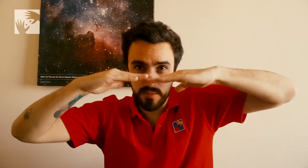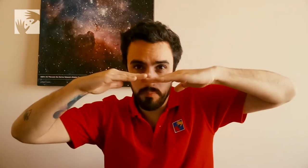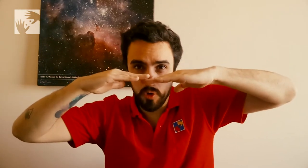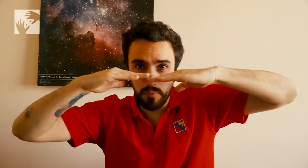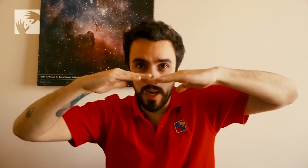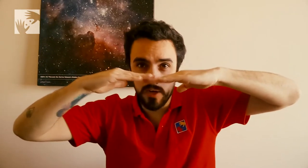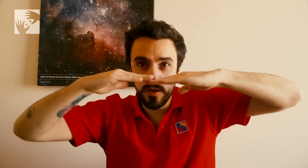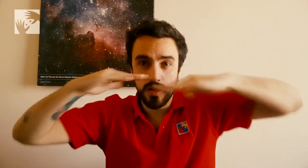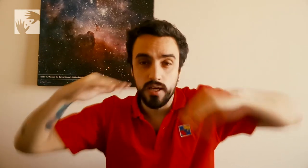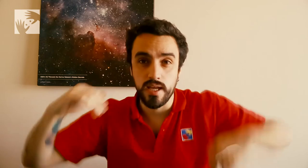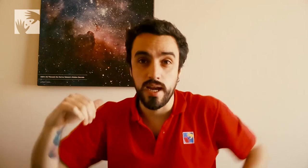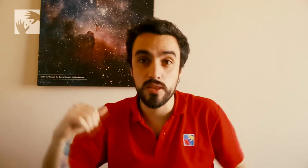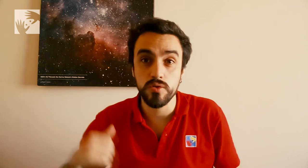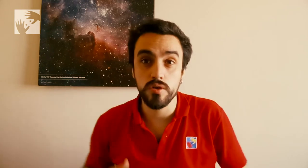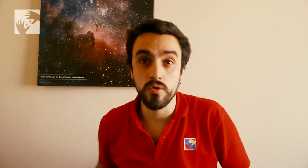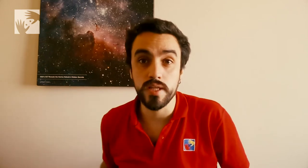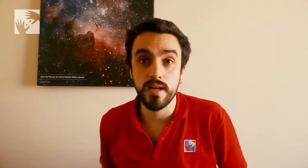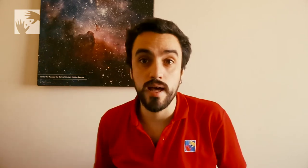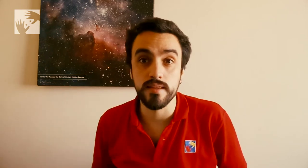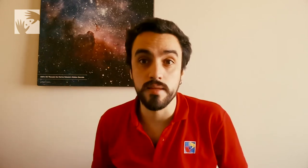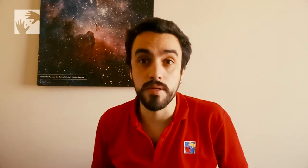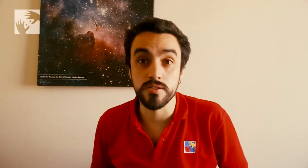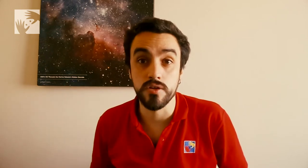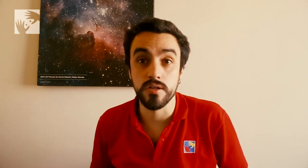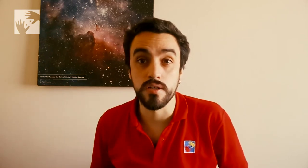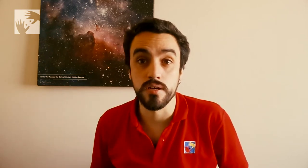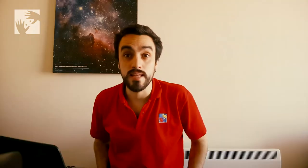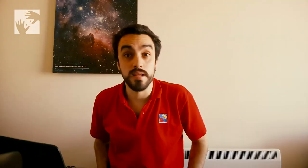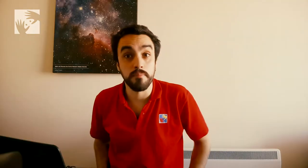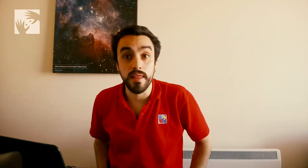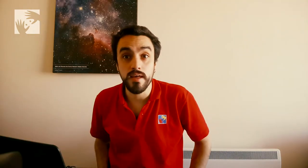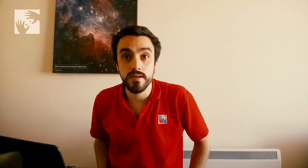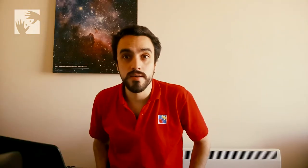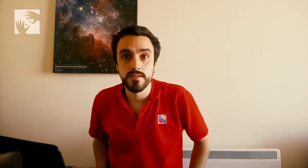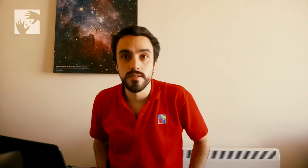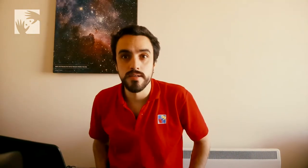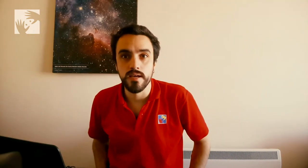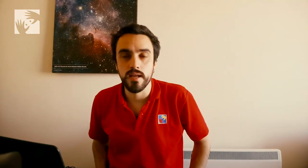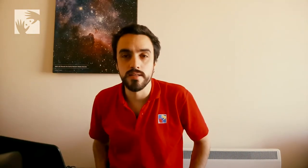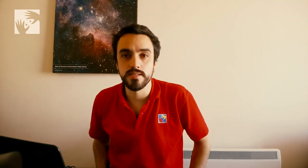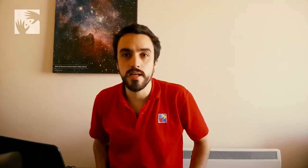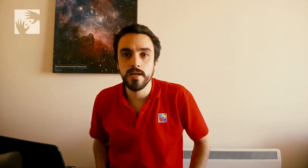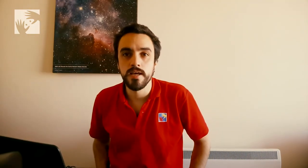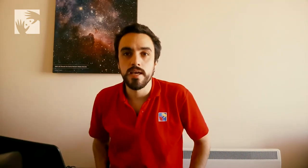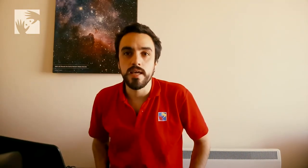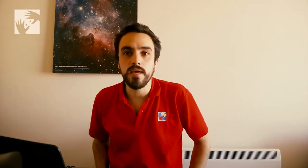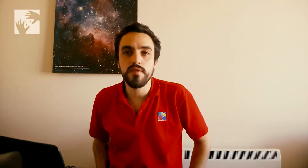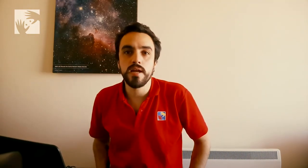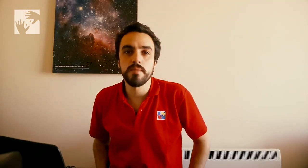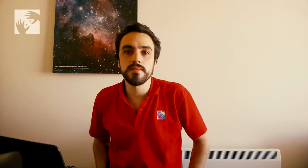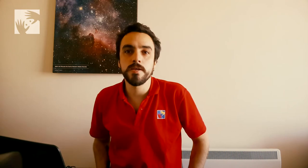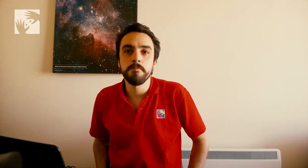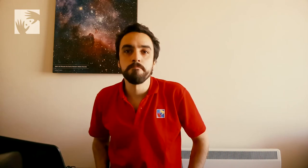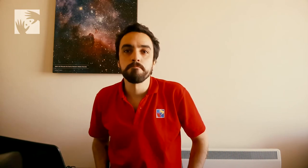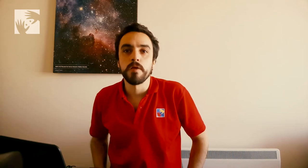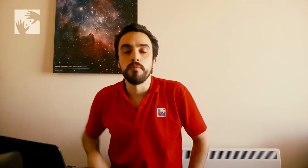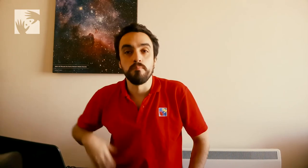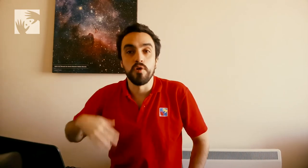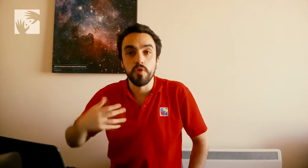un poco plano, generando nuestra depresión intermedia en Chile. Y finalmente volvió